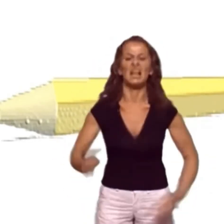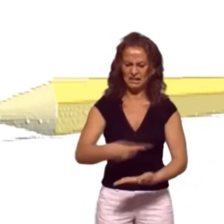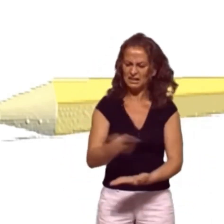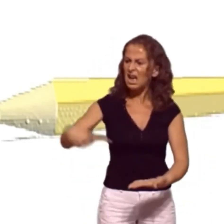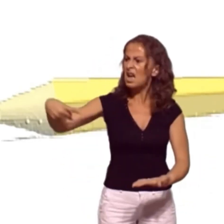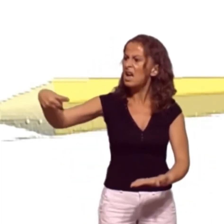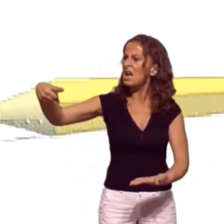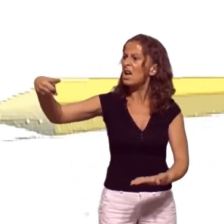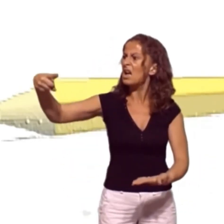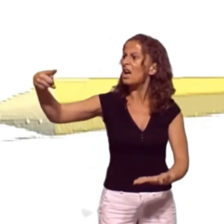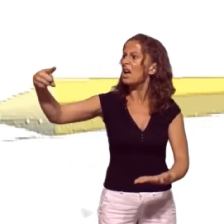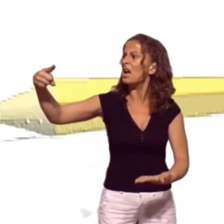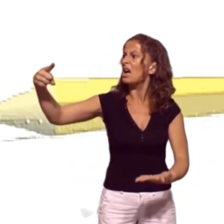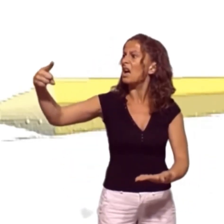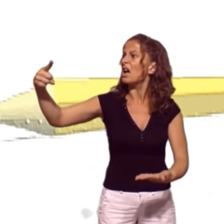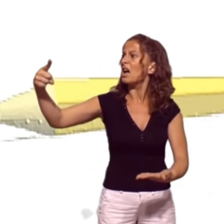grazie